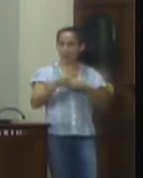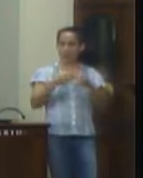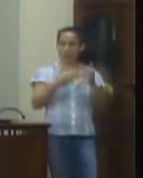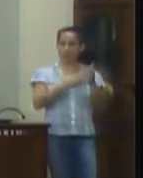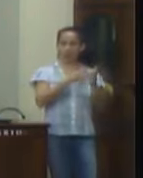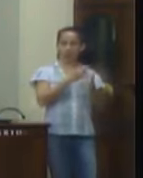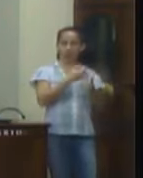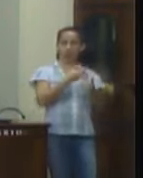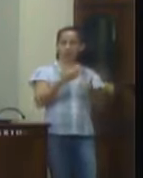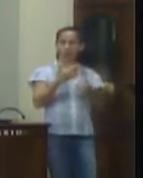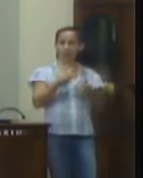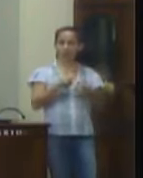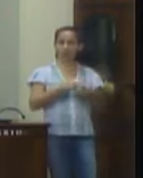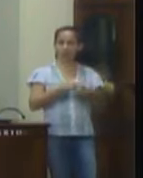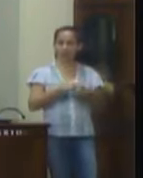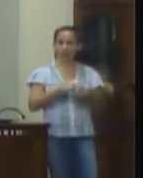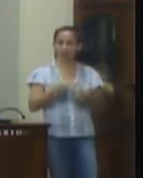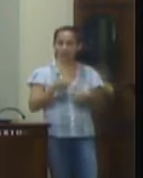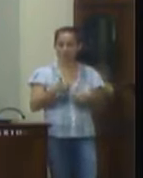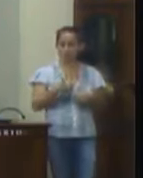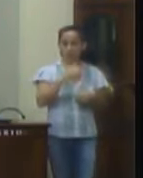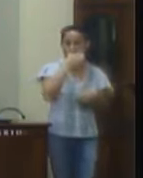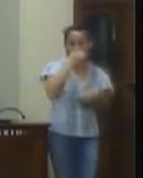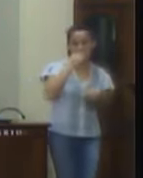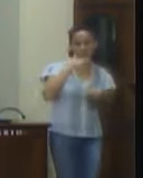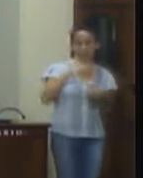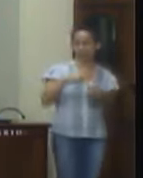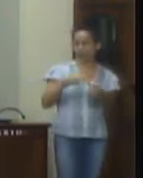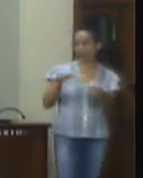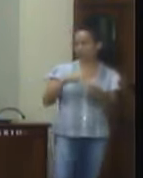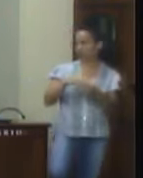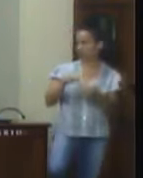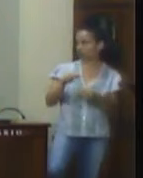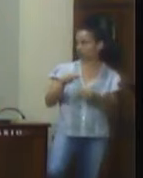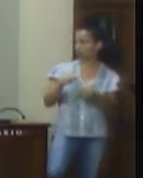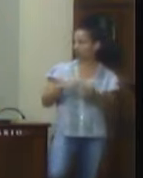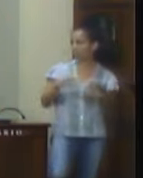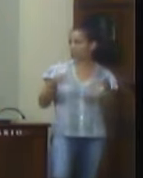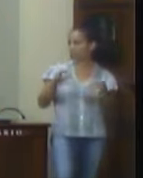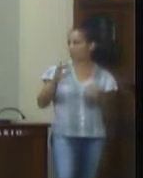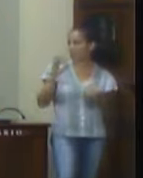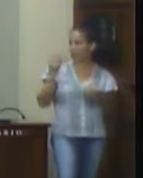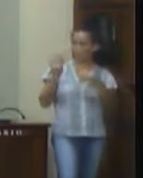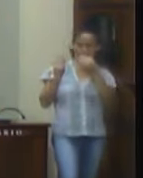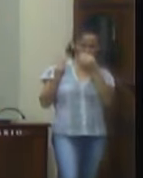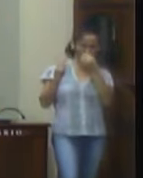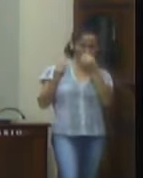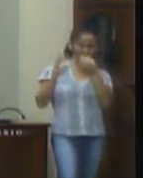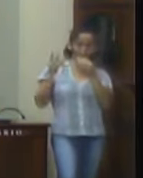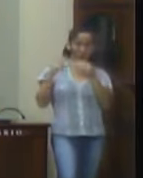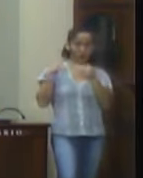e da outras providências votação é nominal maioria absoluta